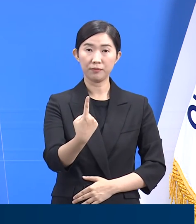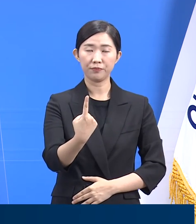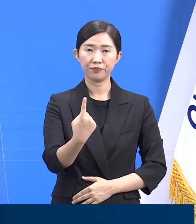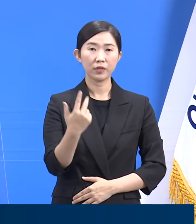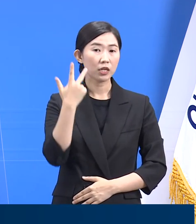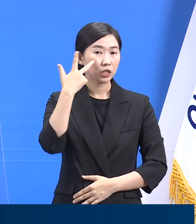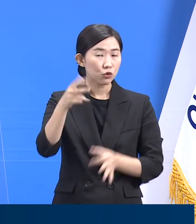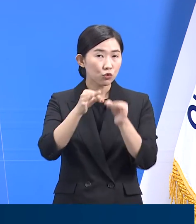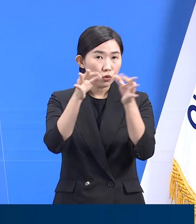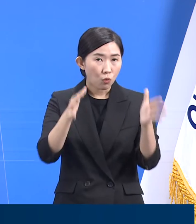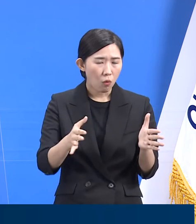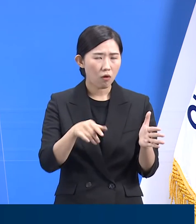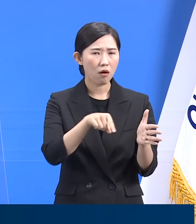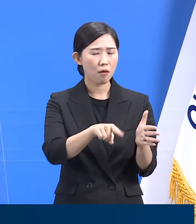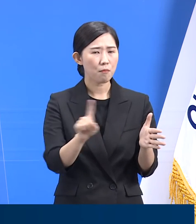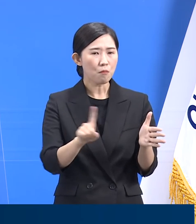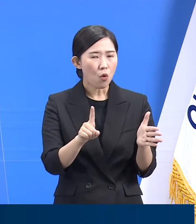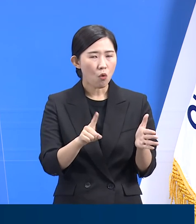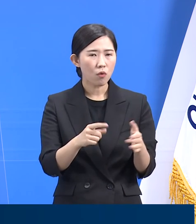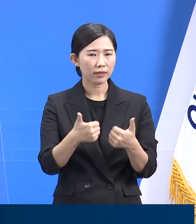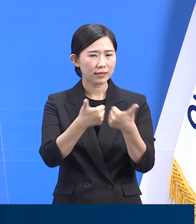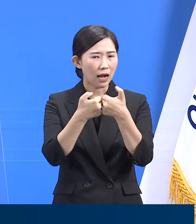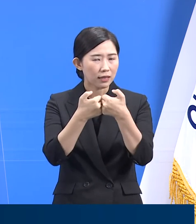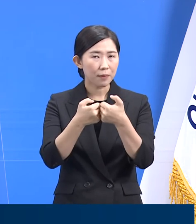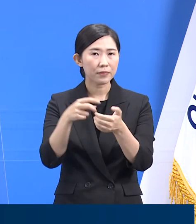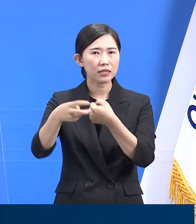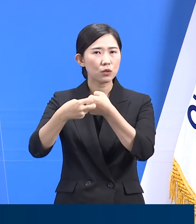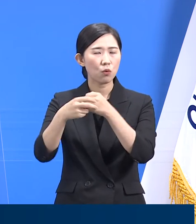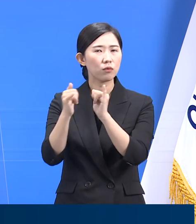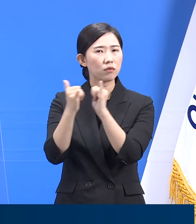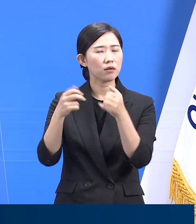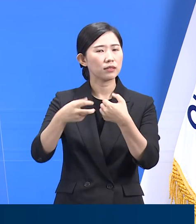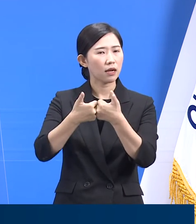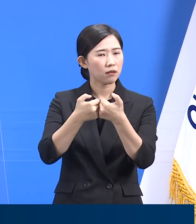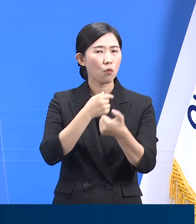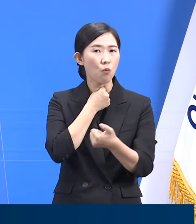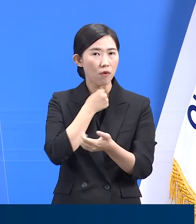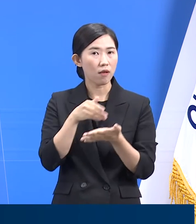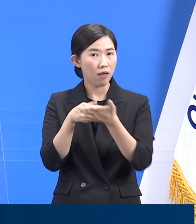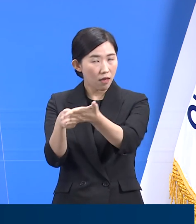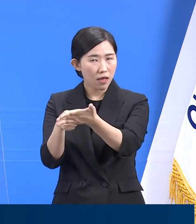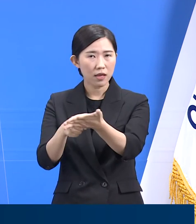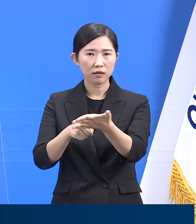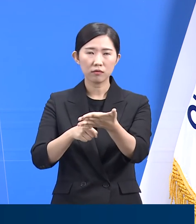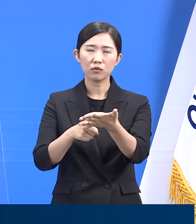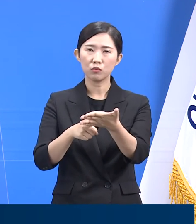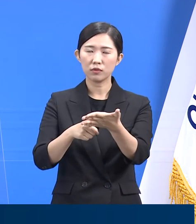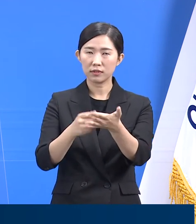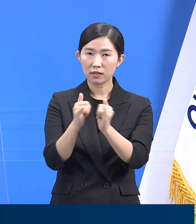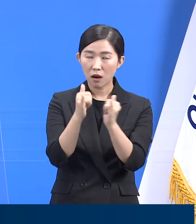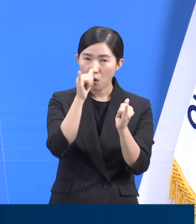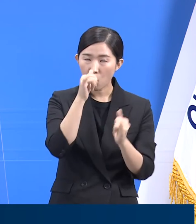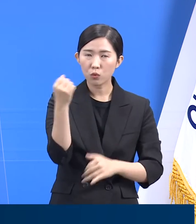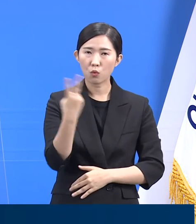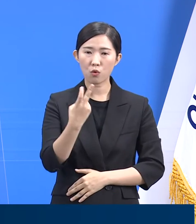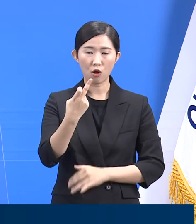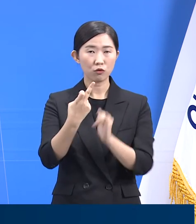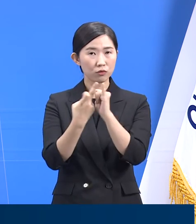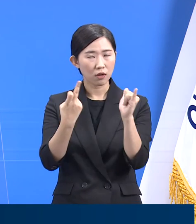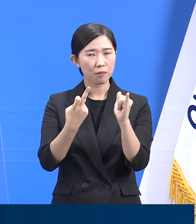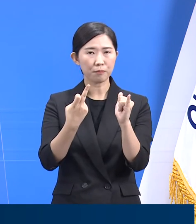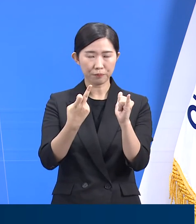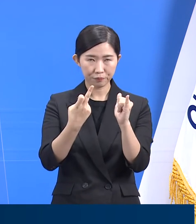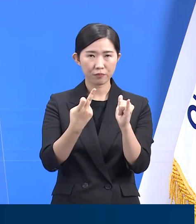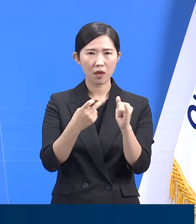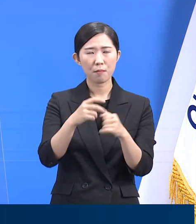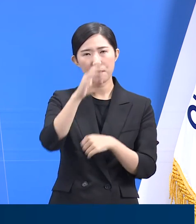자가치료 이용자 중 의료진 상당권 수는 98건이었으며 12명은 의료기관 이송 조치하였습니다. 또한 202명은